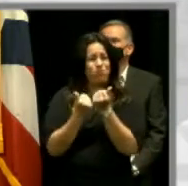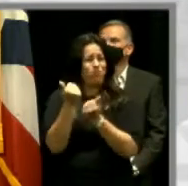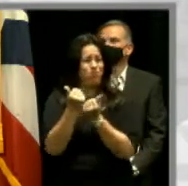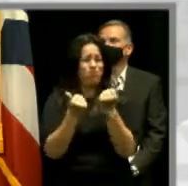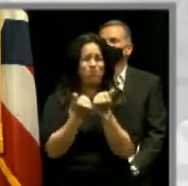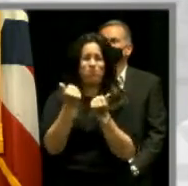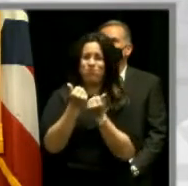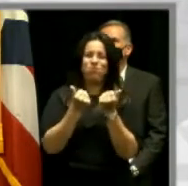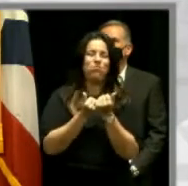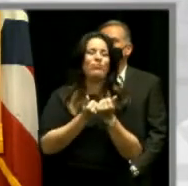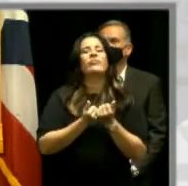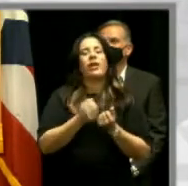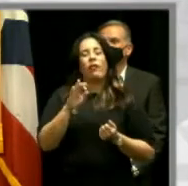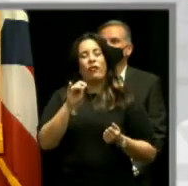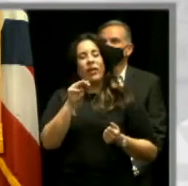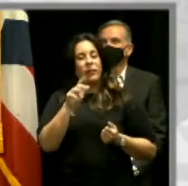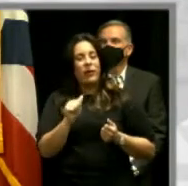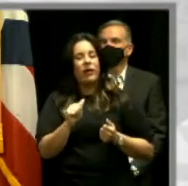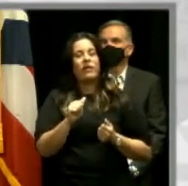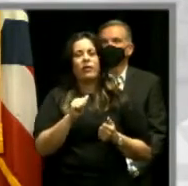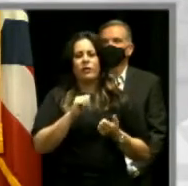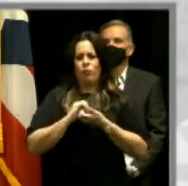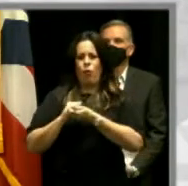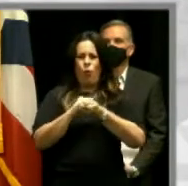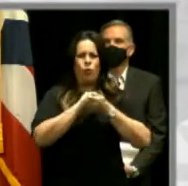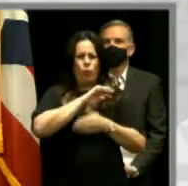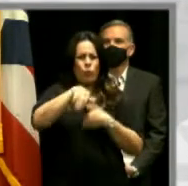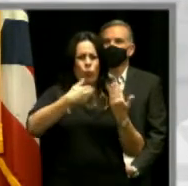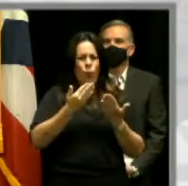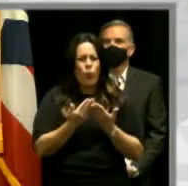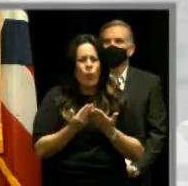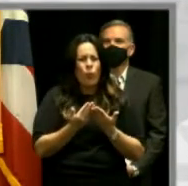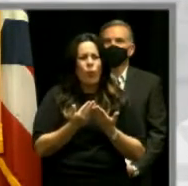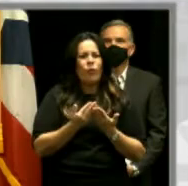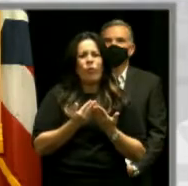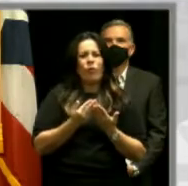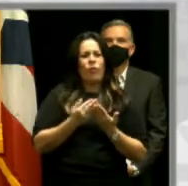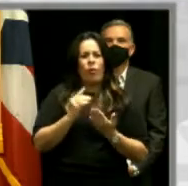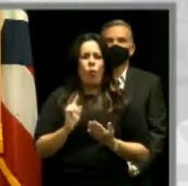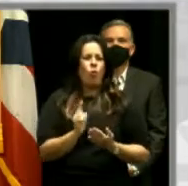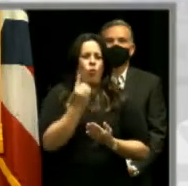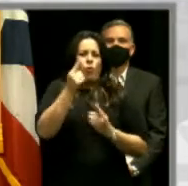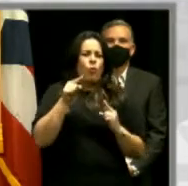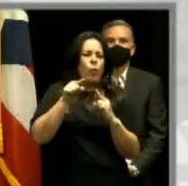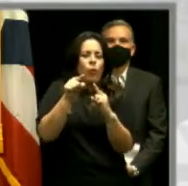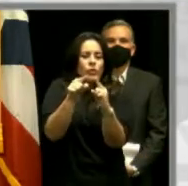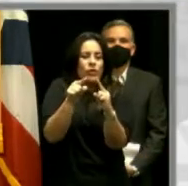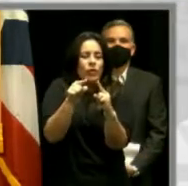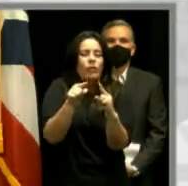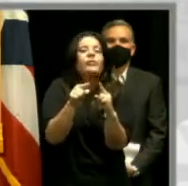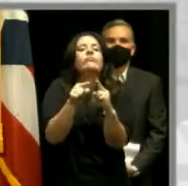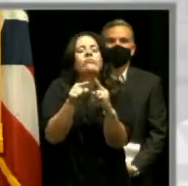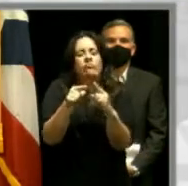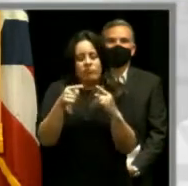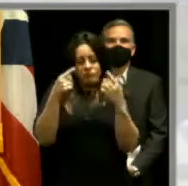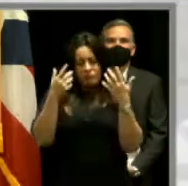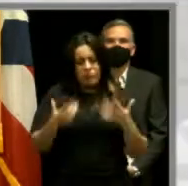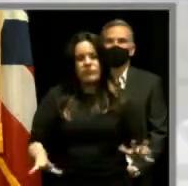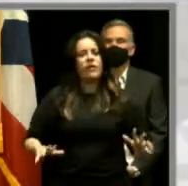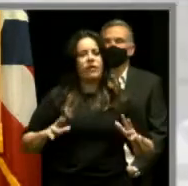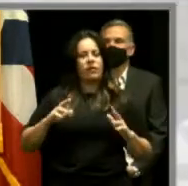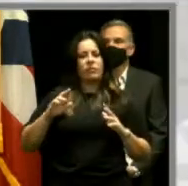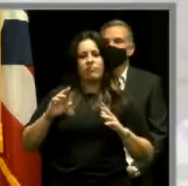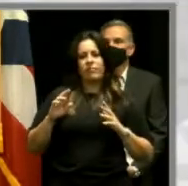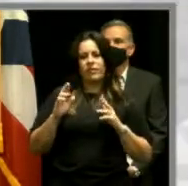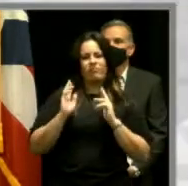¿verdad?, Coltres, Fema, que nos unimos todos, ¿verdad?, con un solo fin, sacar este hospital lo antes